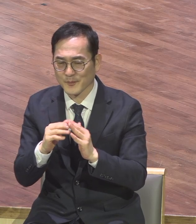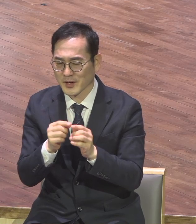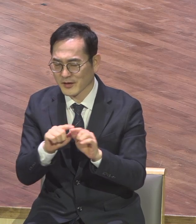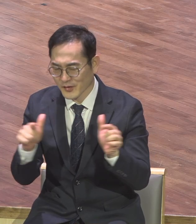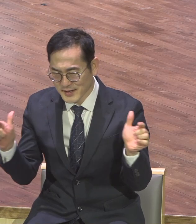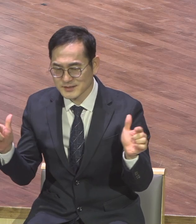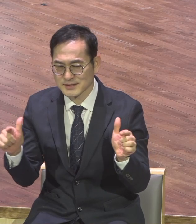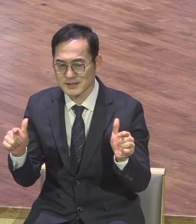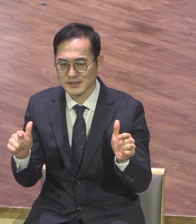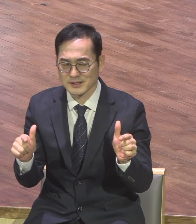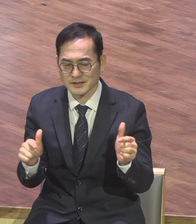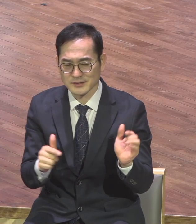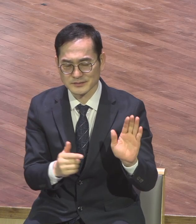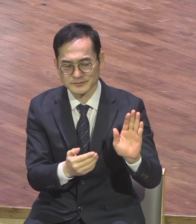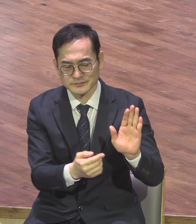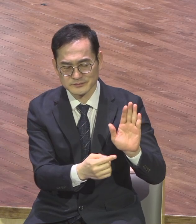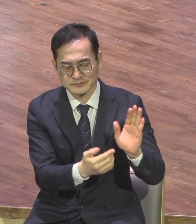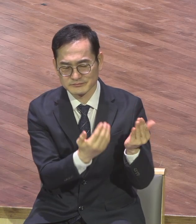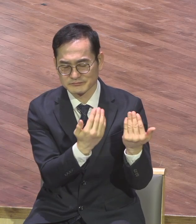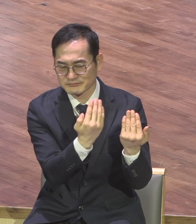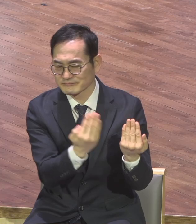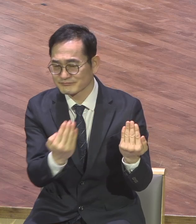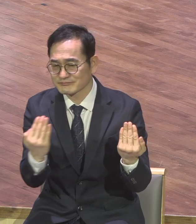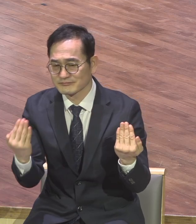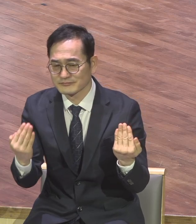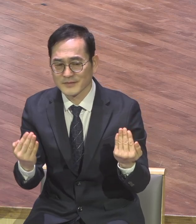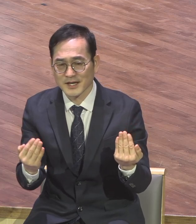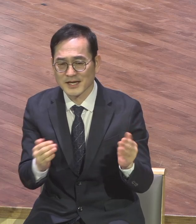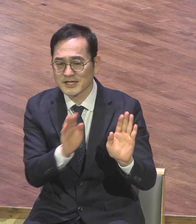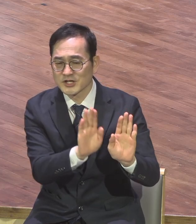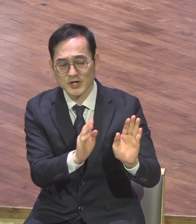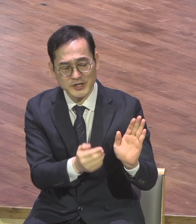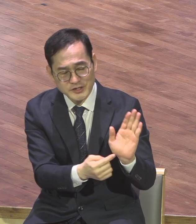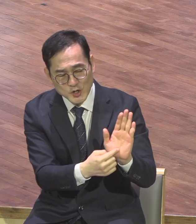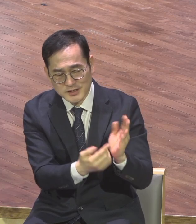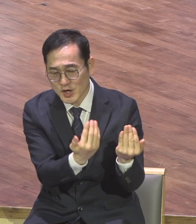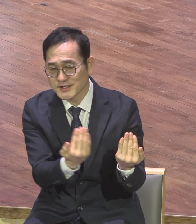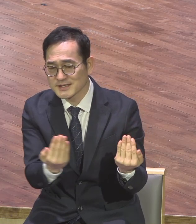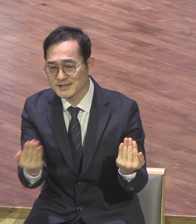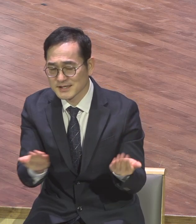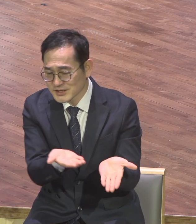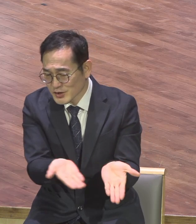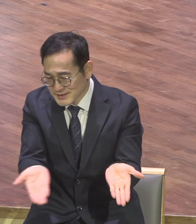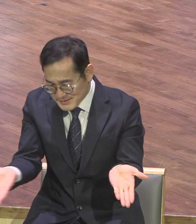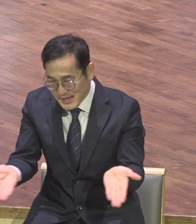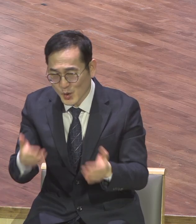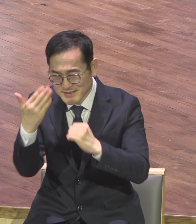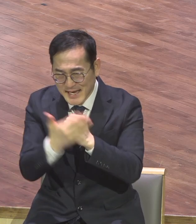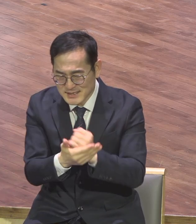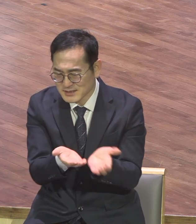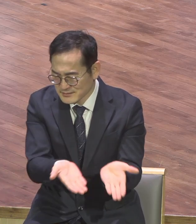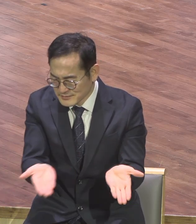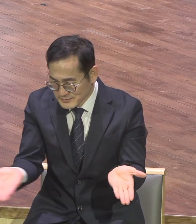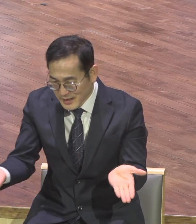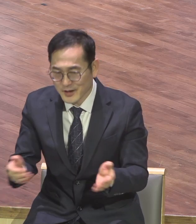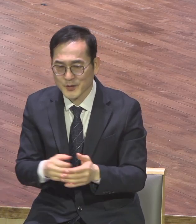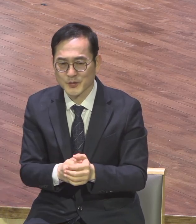미술대전이 원리소홀에서 진행이 되고 본당 헌당 기념 사진전 예원 전문인 작품전